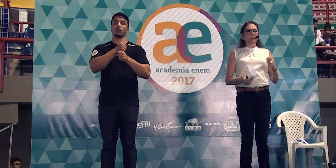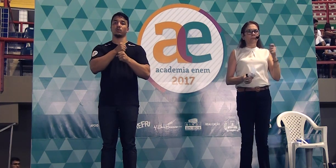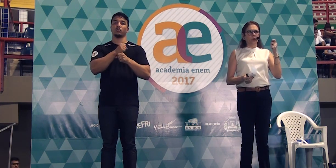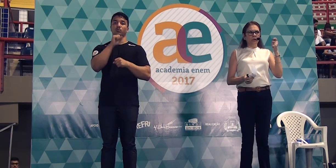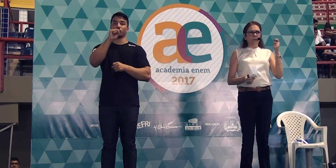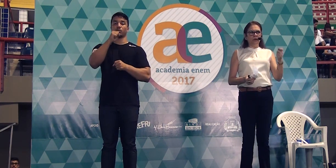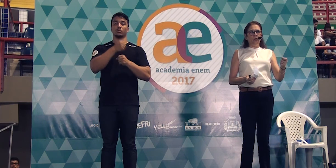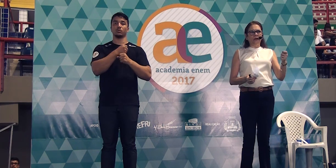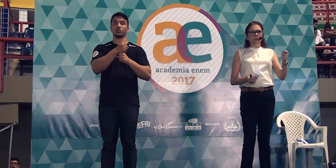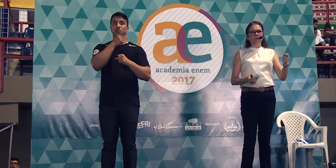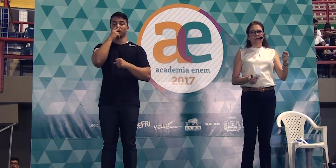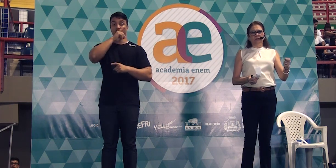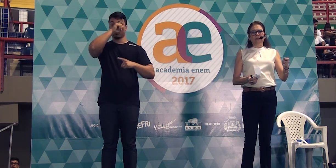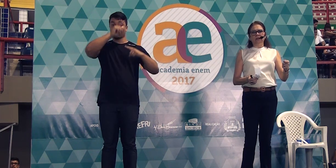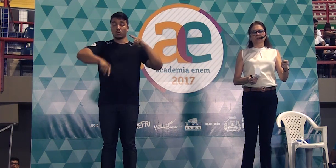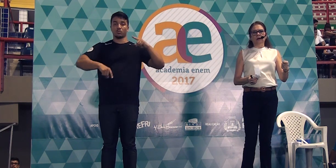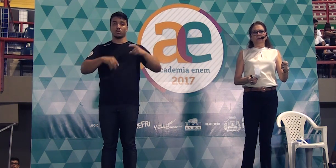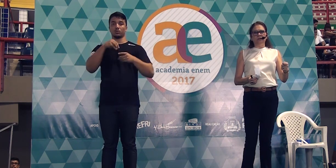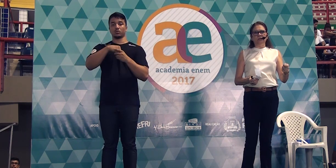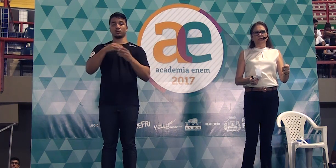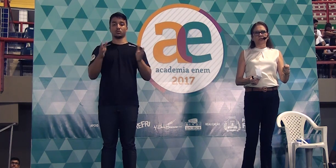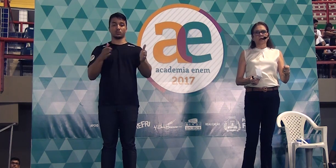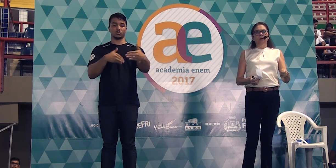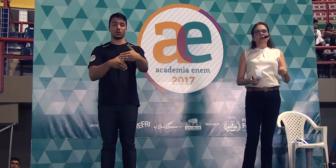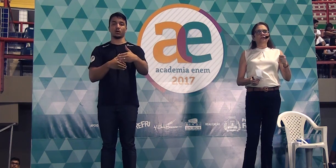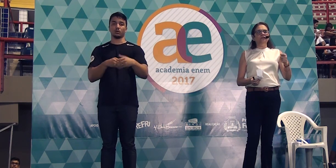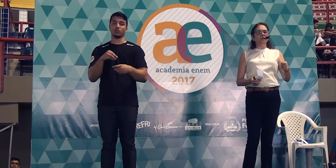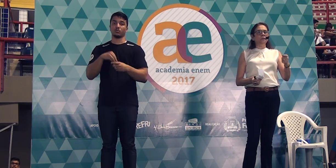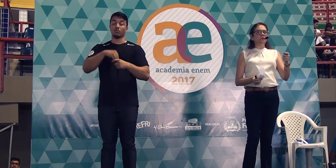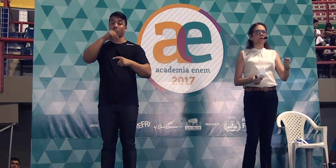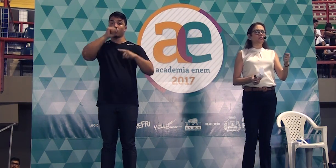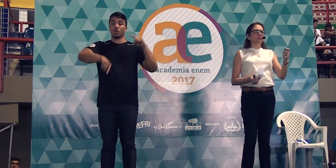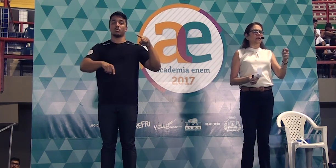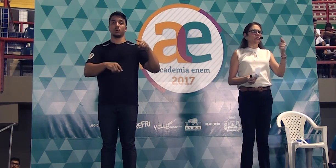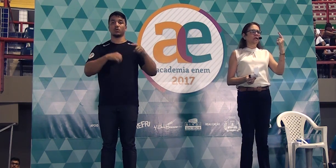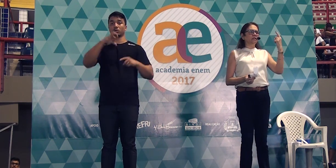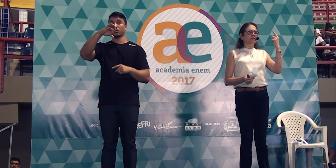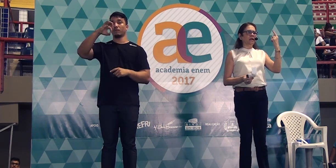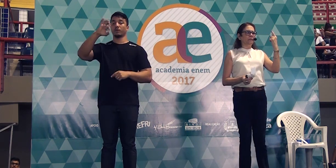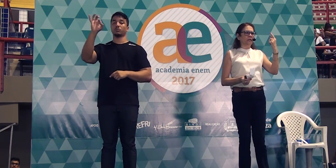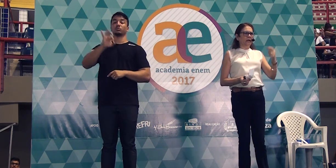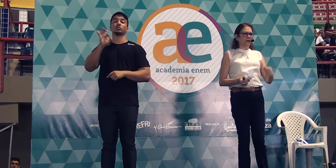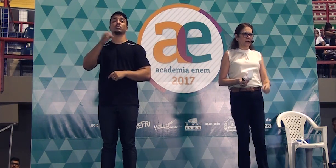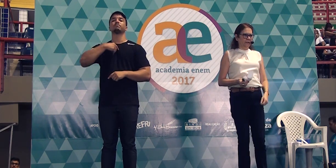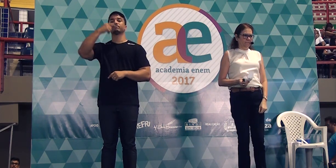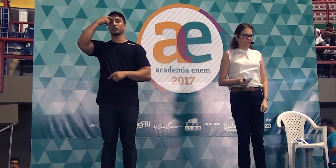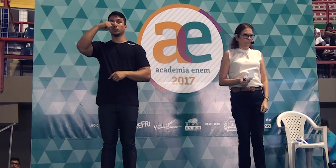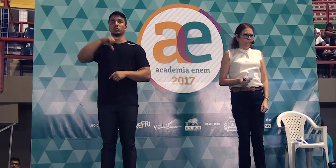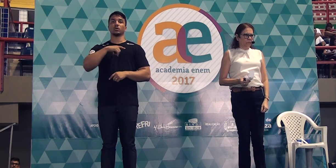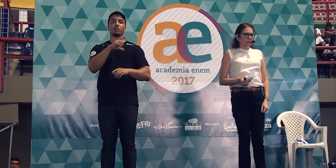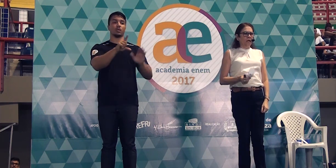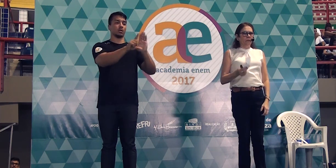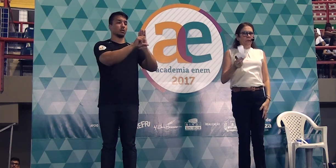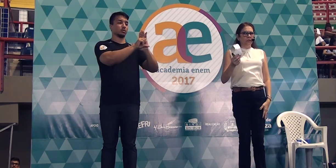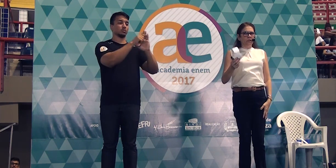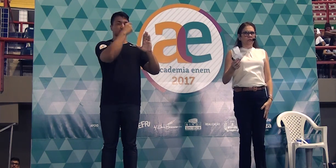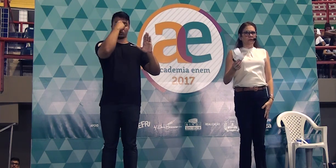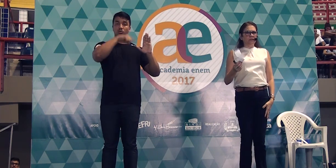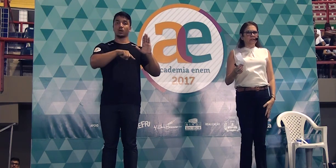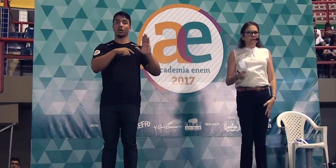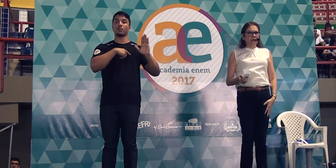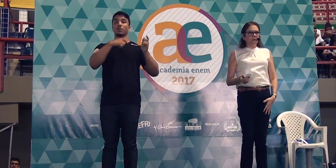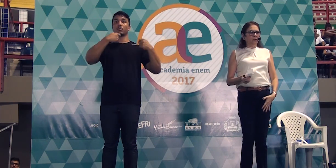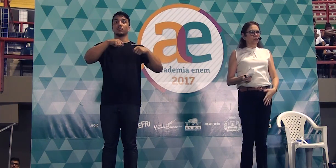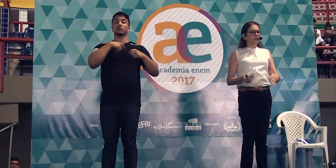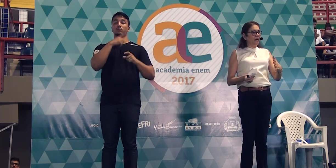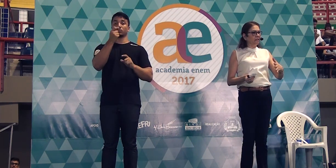pra proibir o aluno usar em sala de aula existe noventa por cento dos alunos nem sabem que tem a lei e é importante